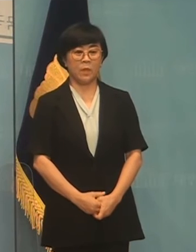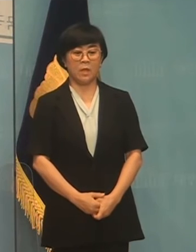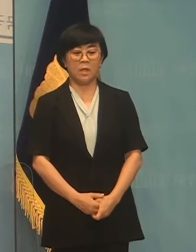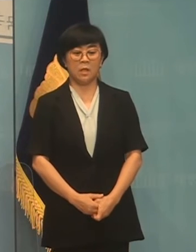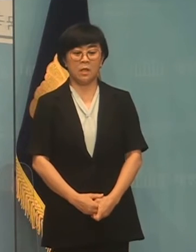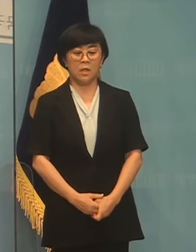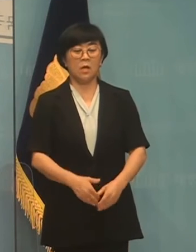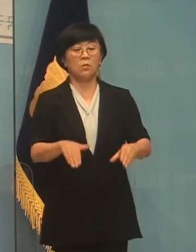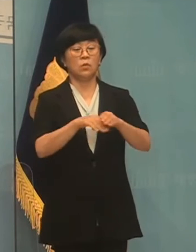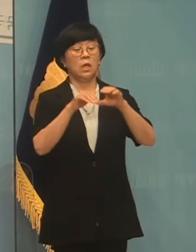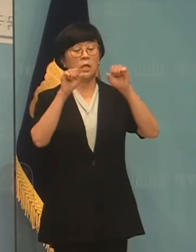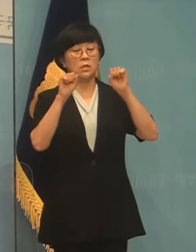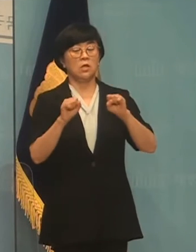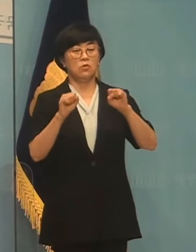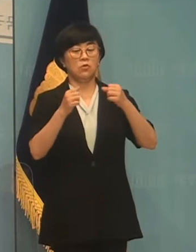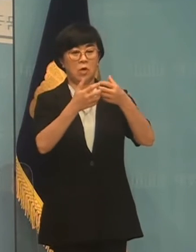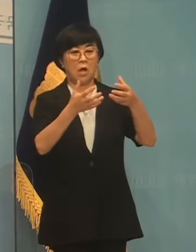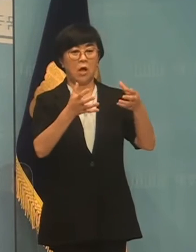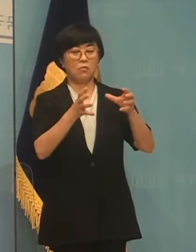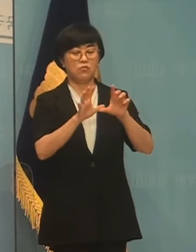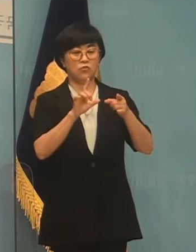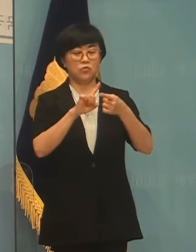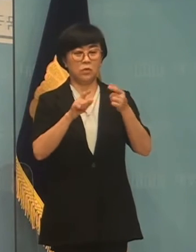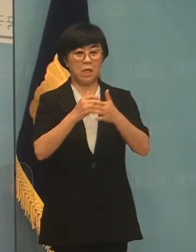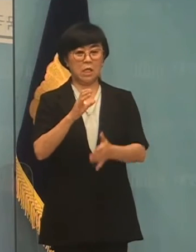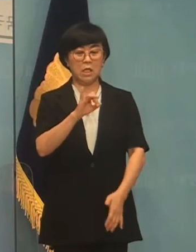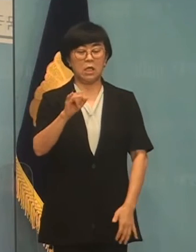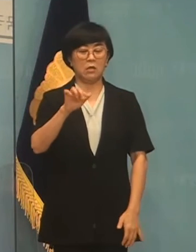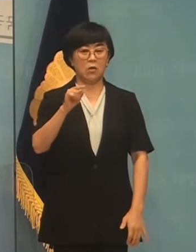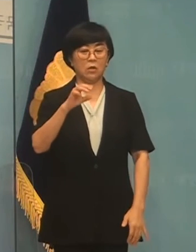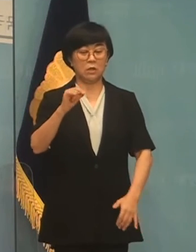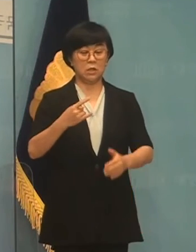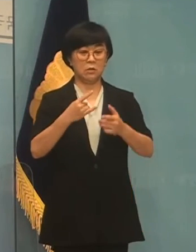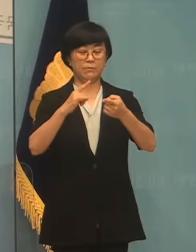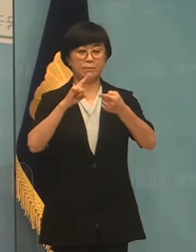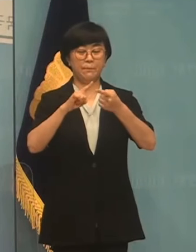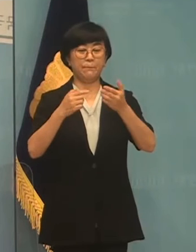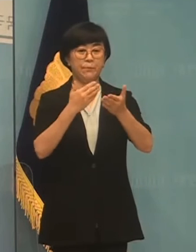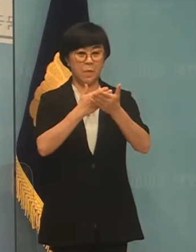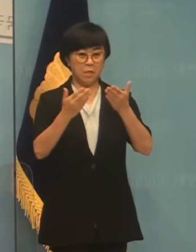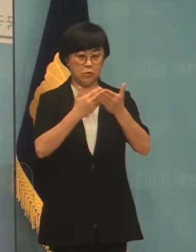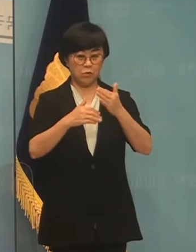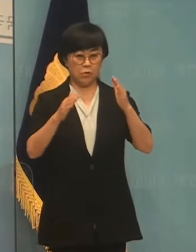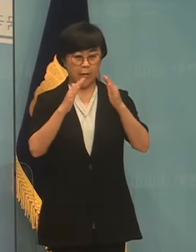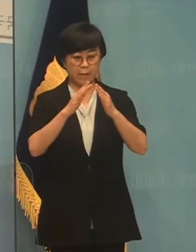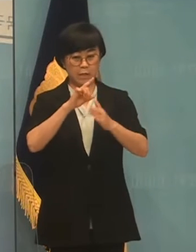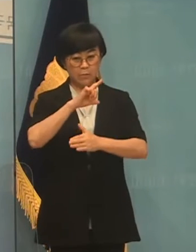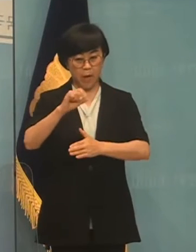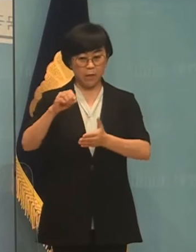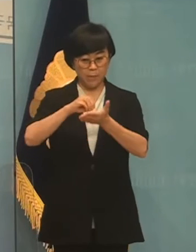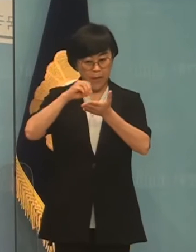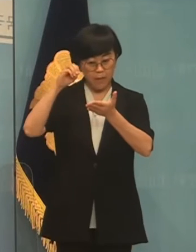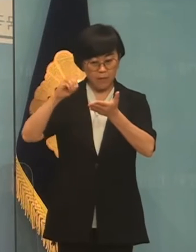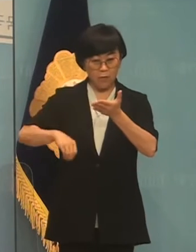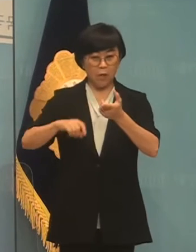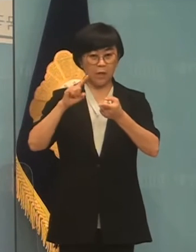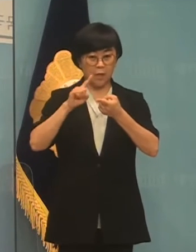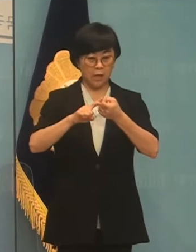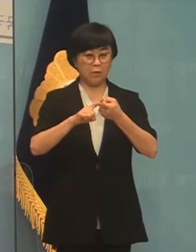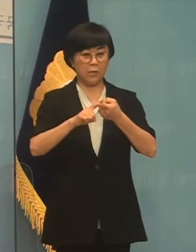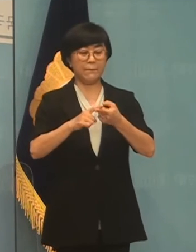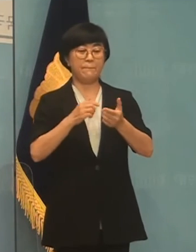문제부의 이거리 미술관 지방 배제 가이드라인 제시를 강력히 비판한다.